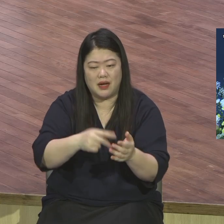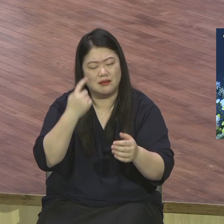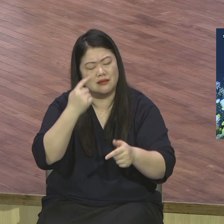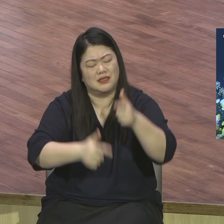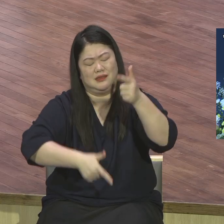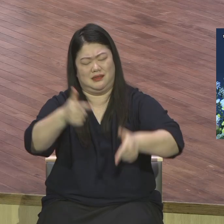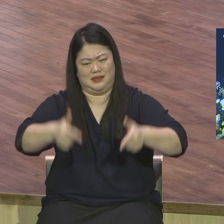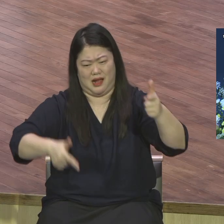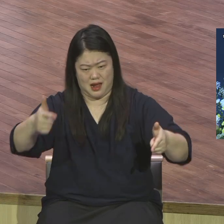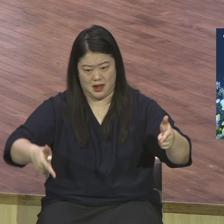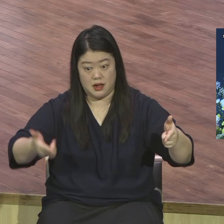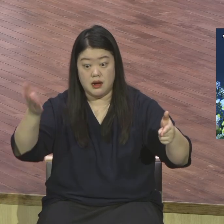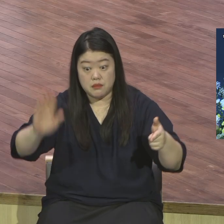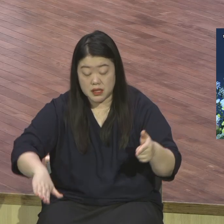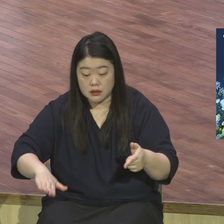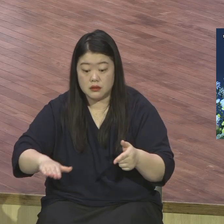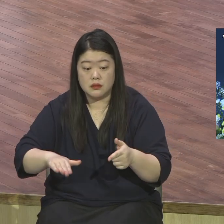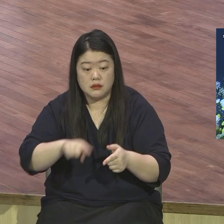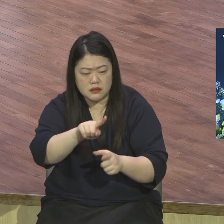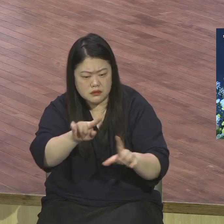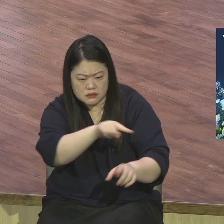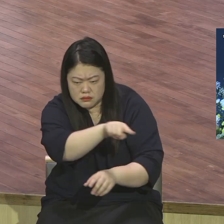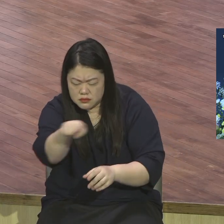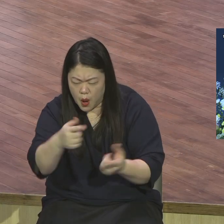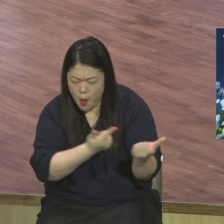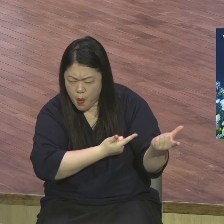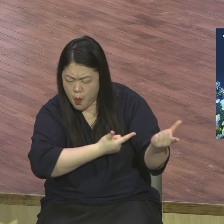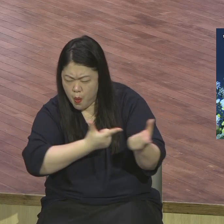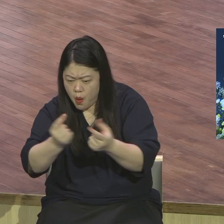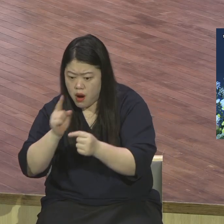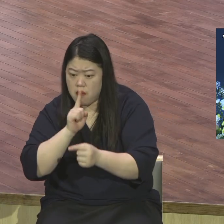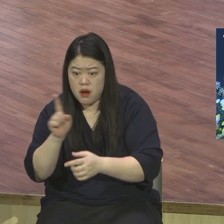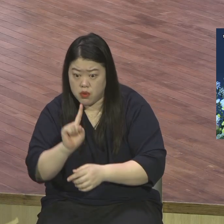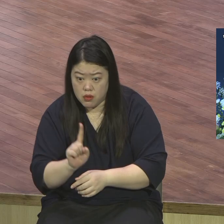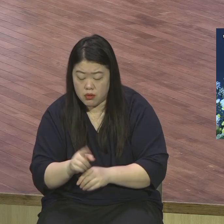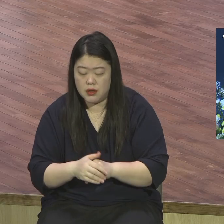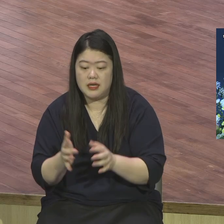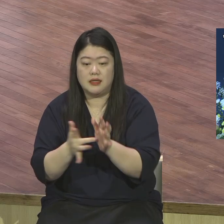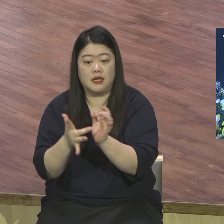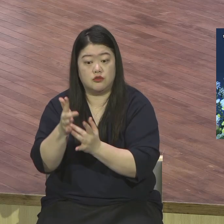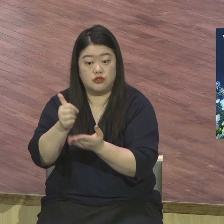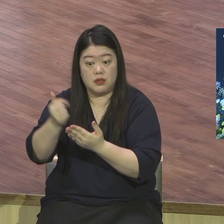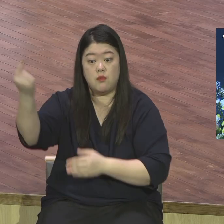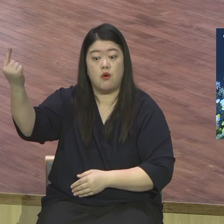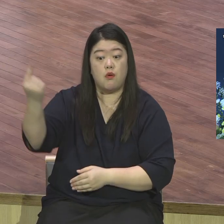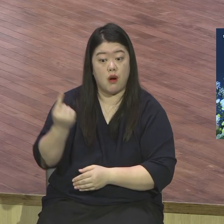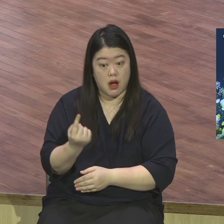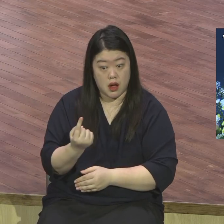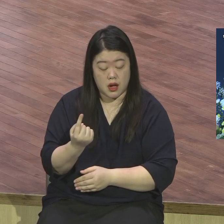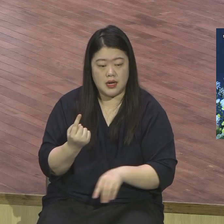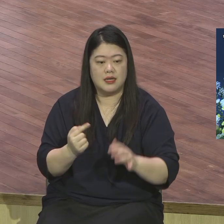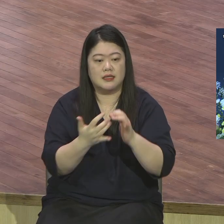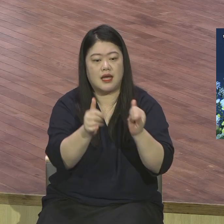예수님이 신이 우리의 죄를 대신하여 죽으셨고 죽은 지 사흘 만에 다시